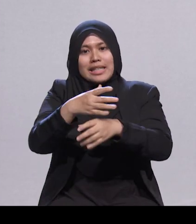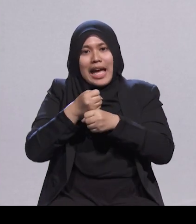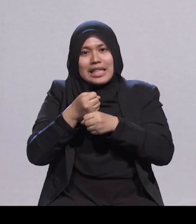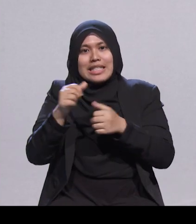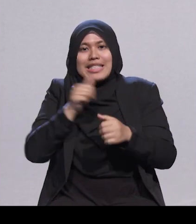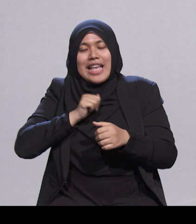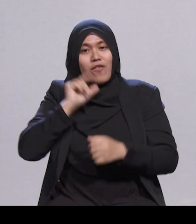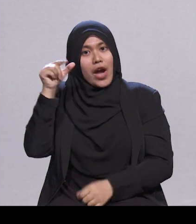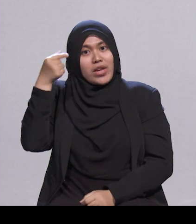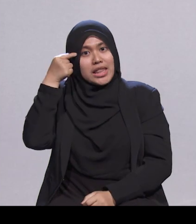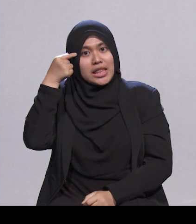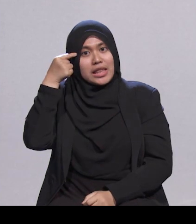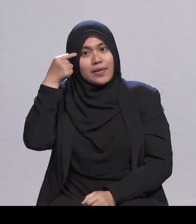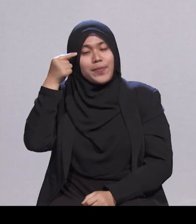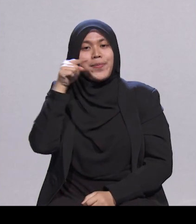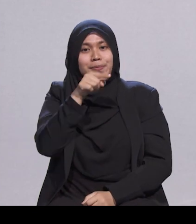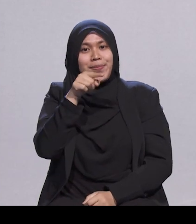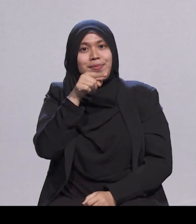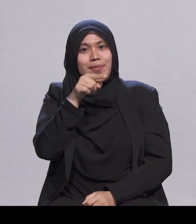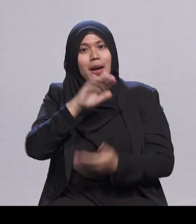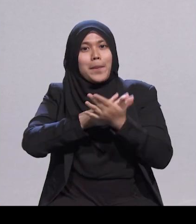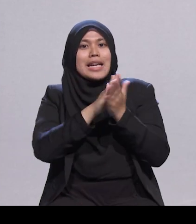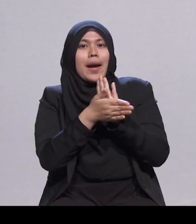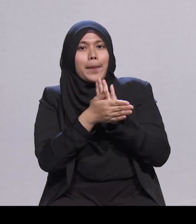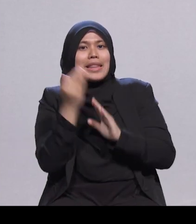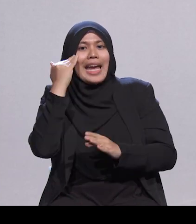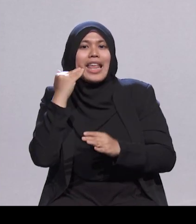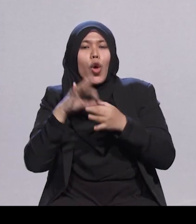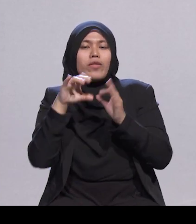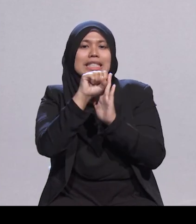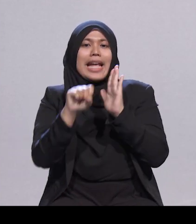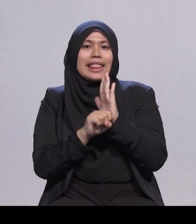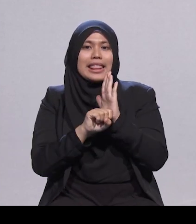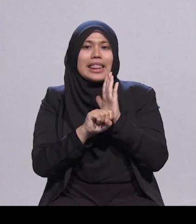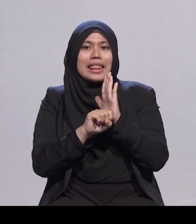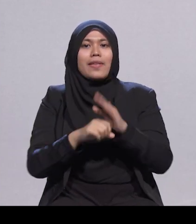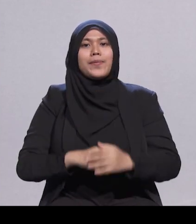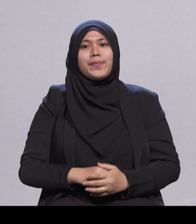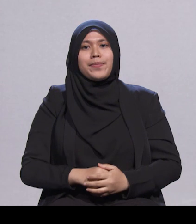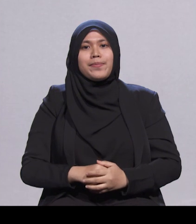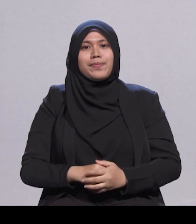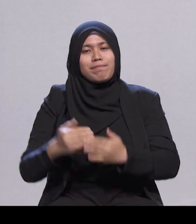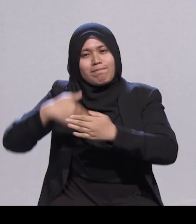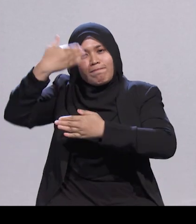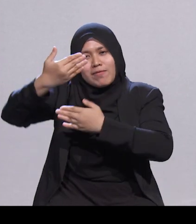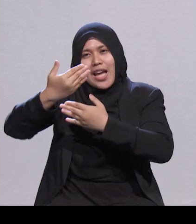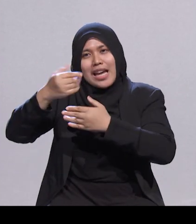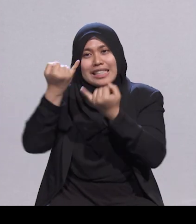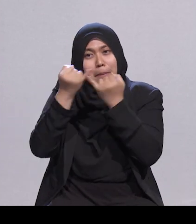yang di-Pertuan Negara. Kemudian, apabila Singapura menjadi sebuah republik, Encik Yusof